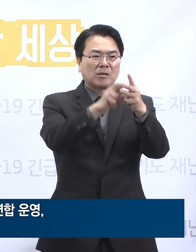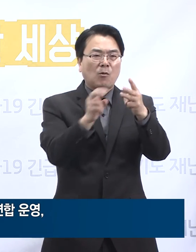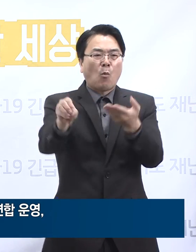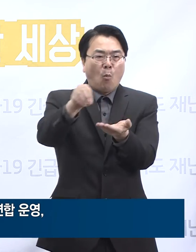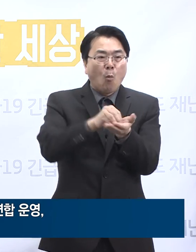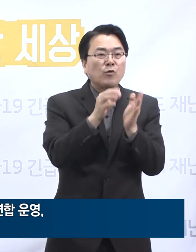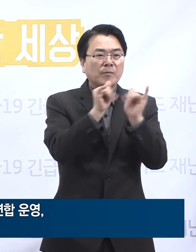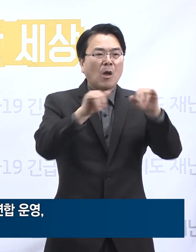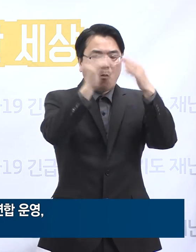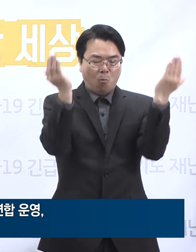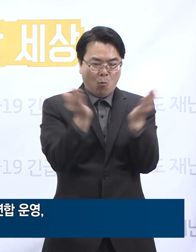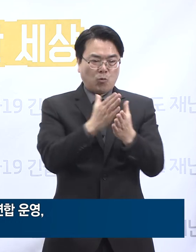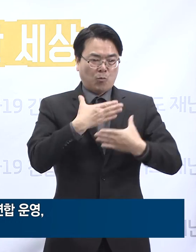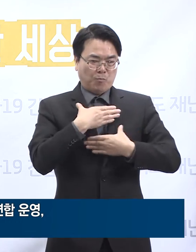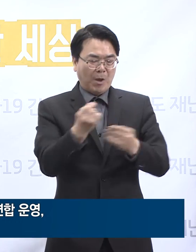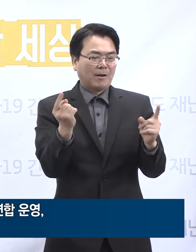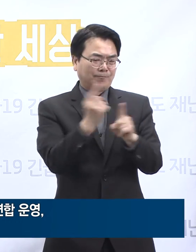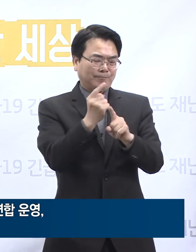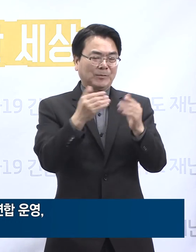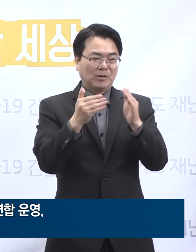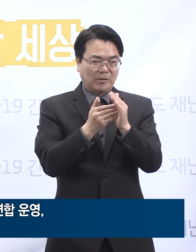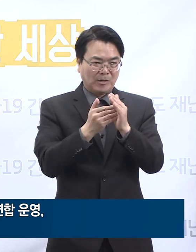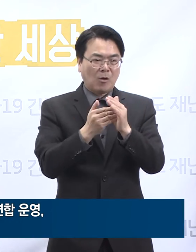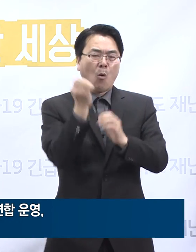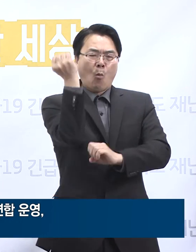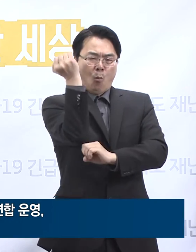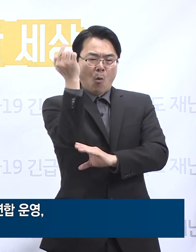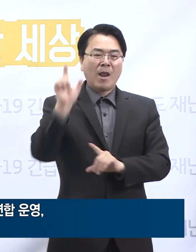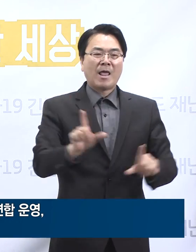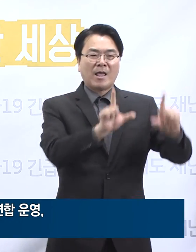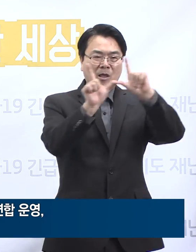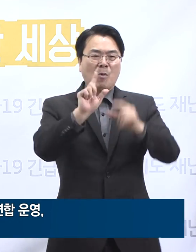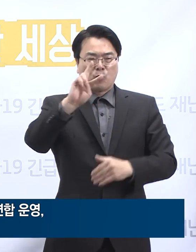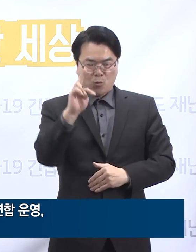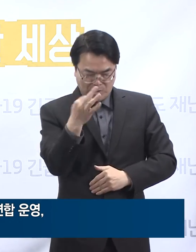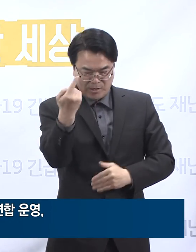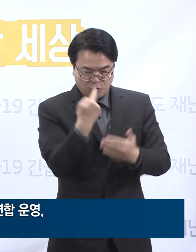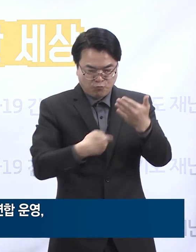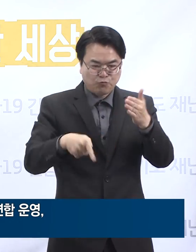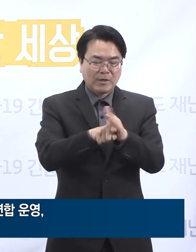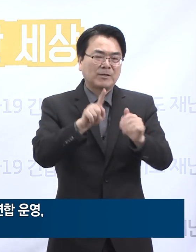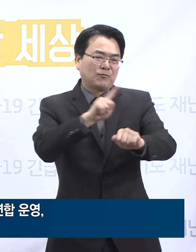편안하게 치료받고 원활하게 일상으로 복귀하실 수 있도록 최선을 다하겠습니다.